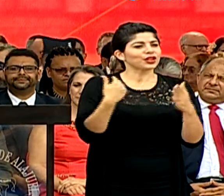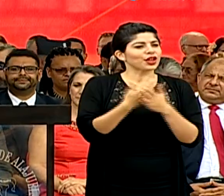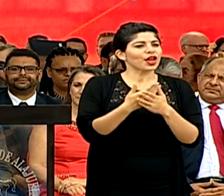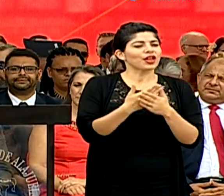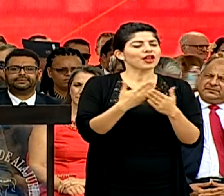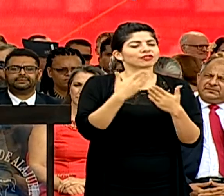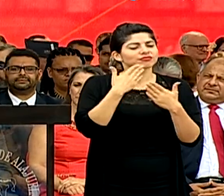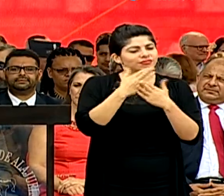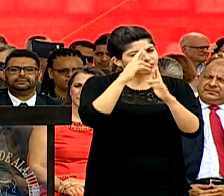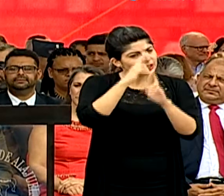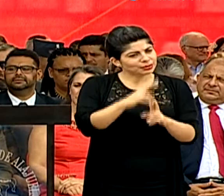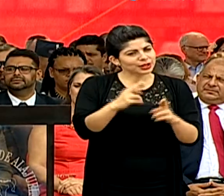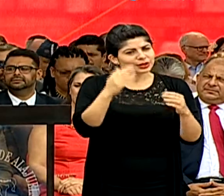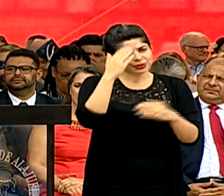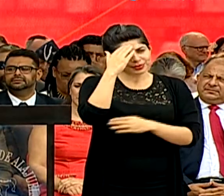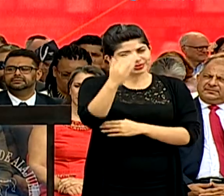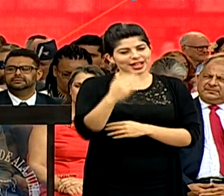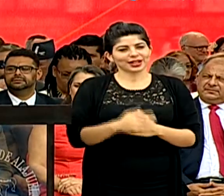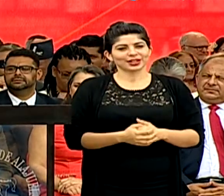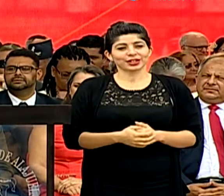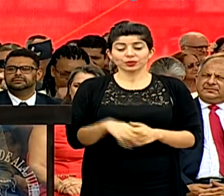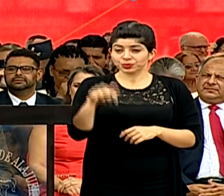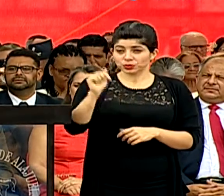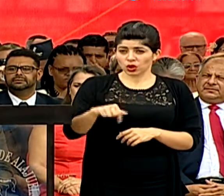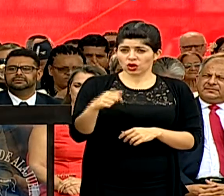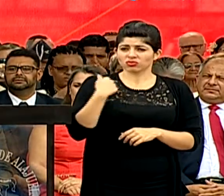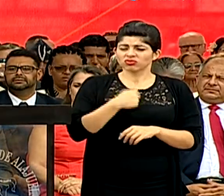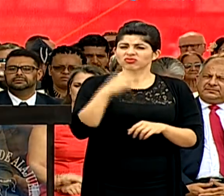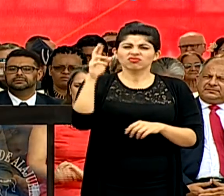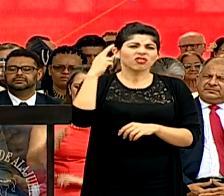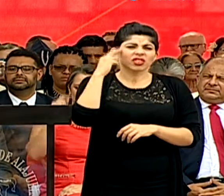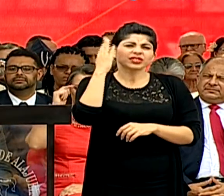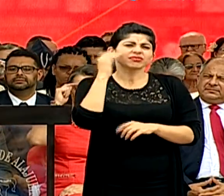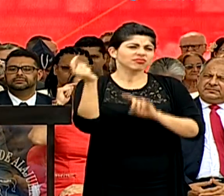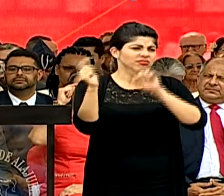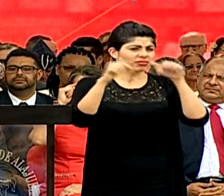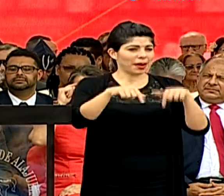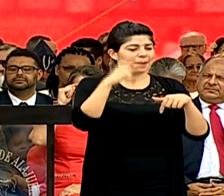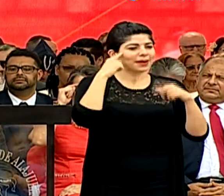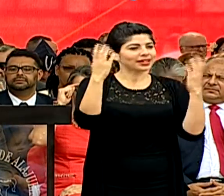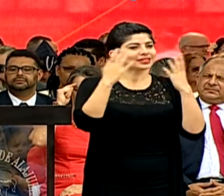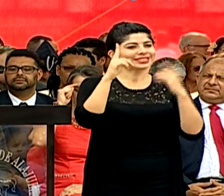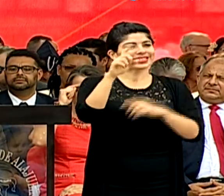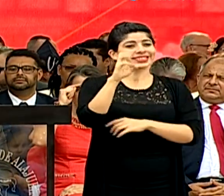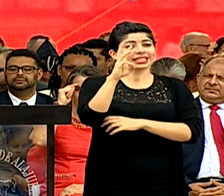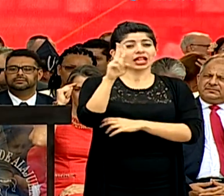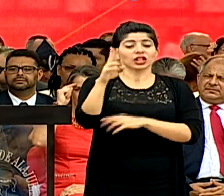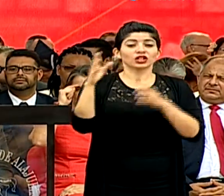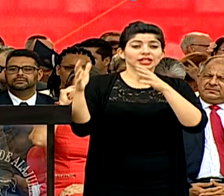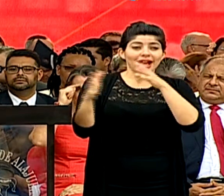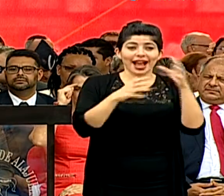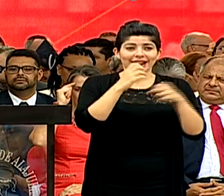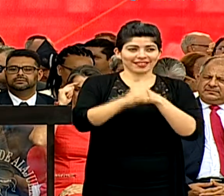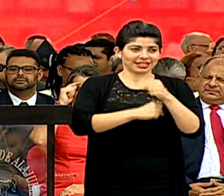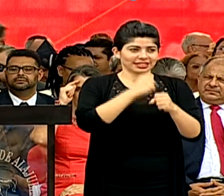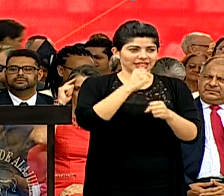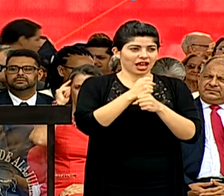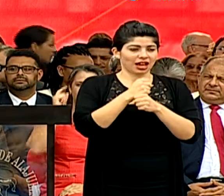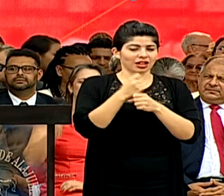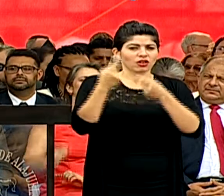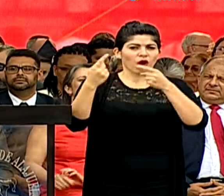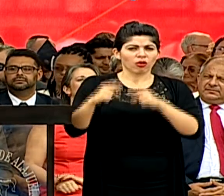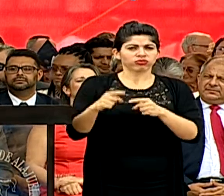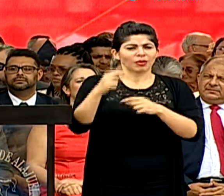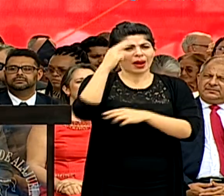un cordial y respetuoso saludo. Hoy estamos aquí para celebrar el 162 aniversario de la gesta